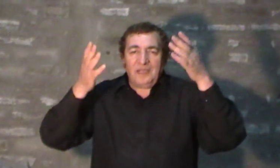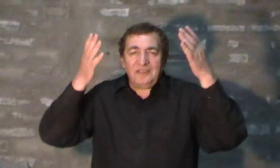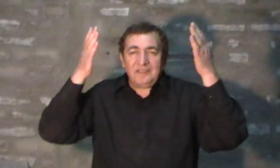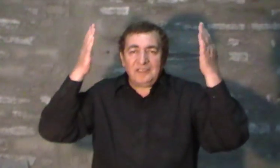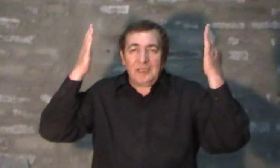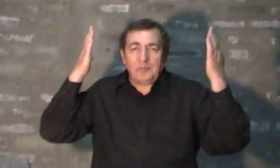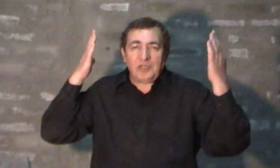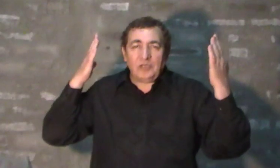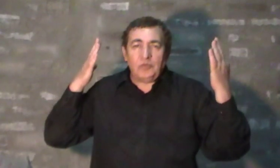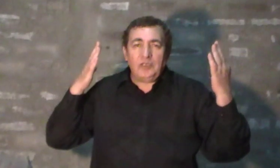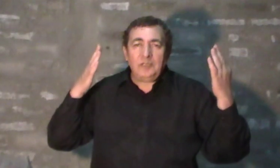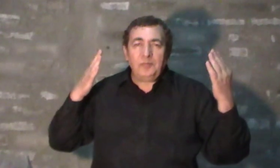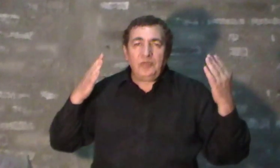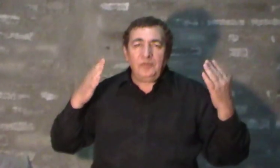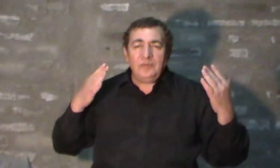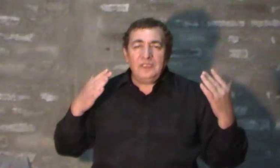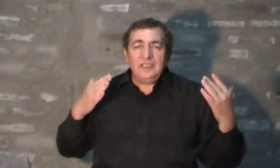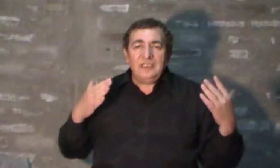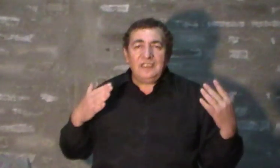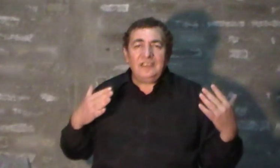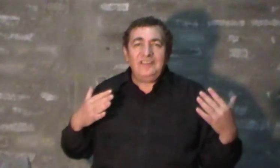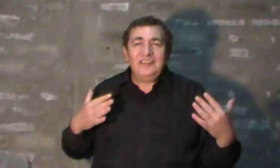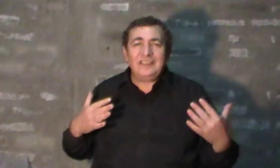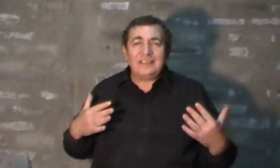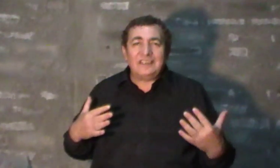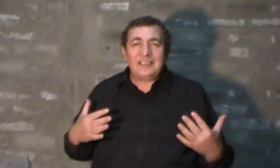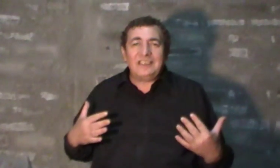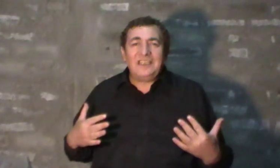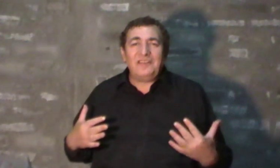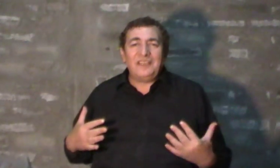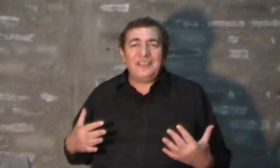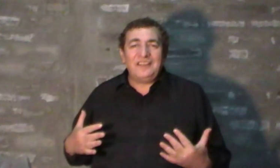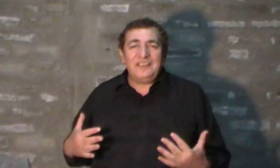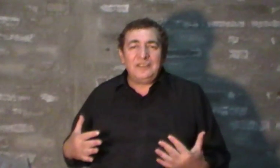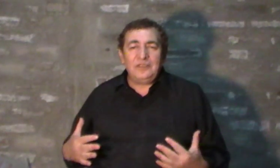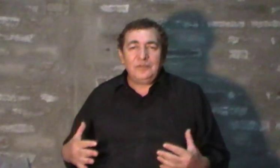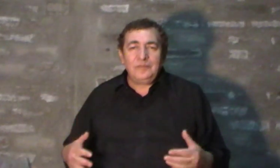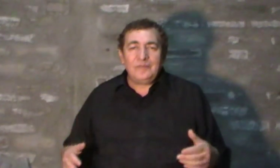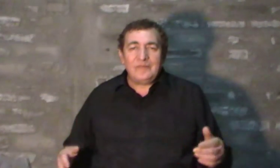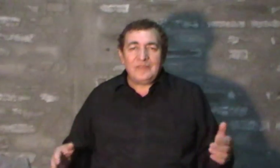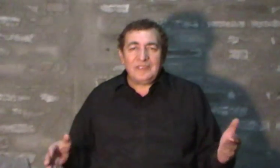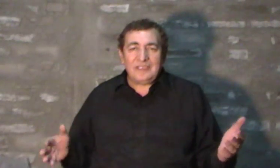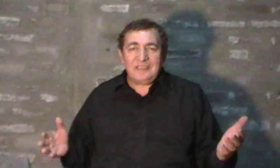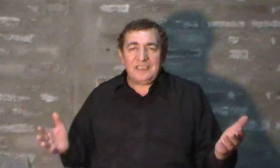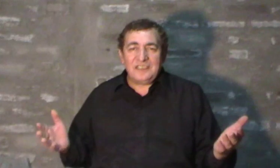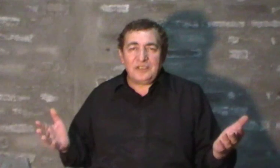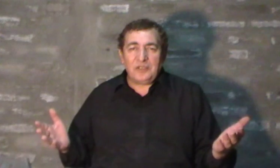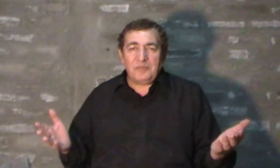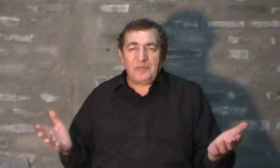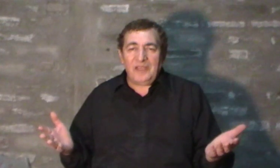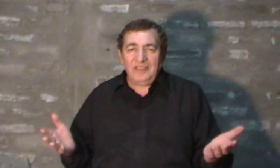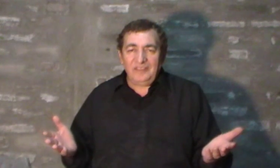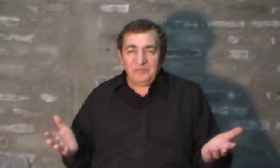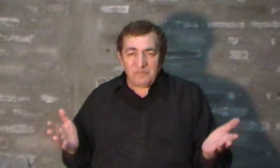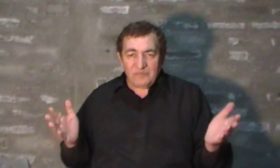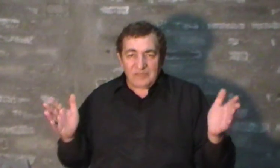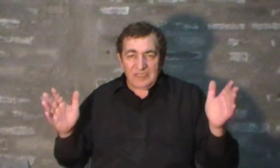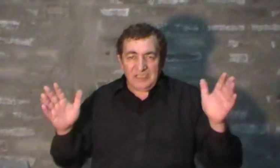páseselas por el cuerpo y sienta que está bendecido, que está lleno de paz y